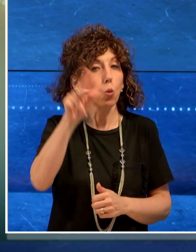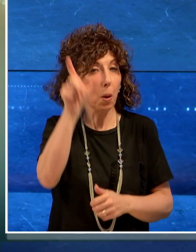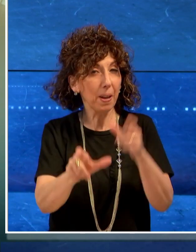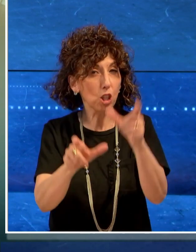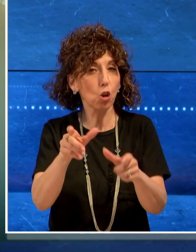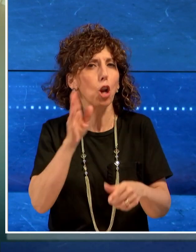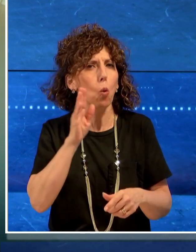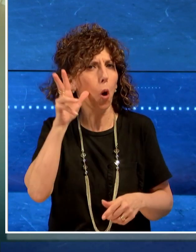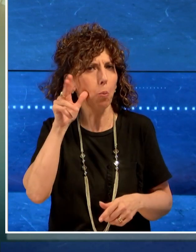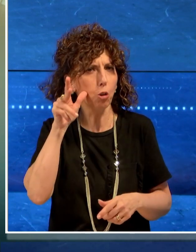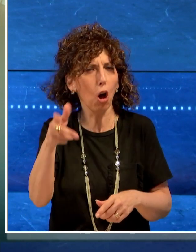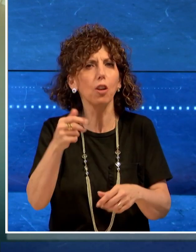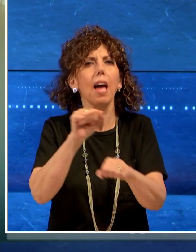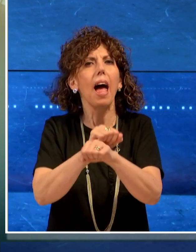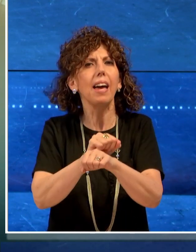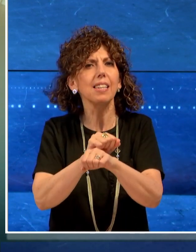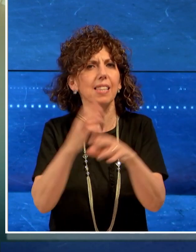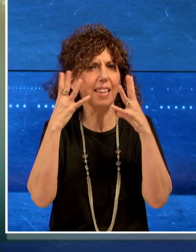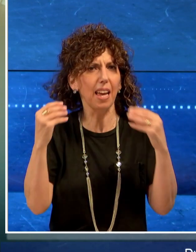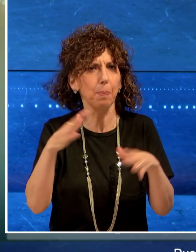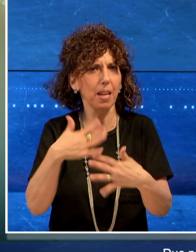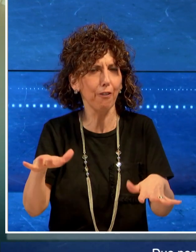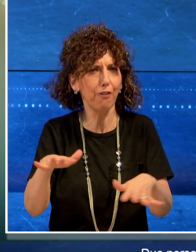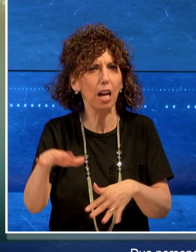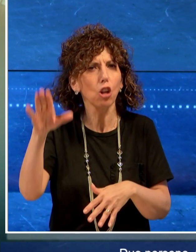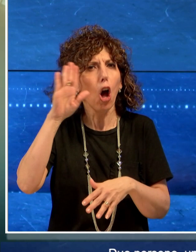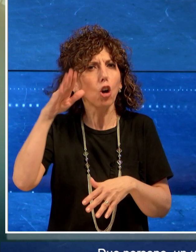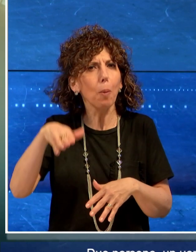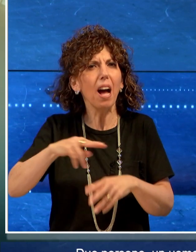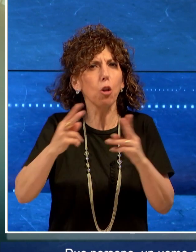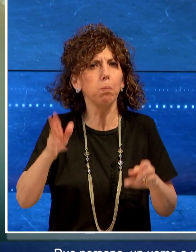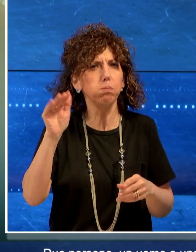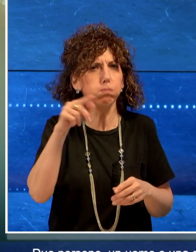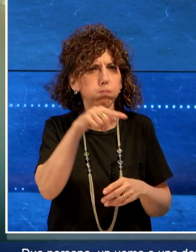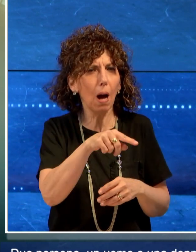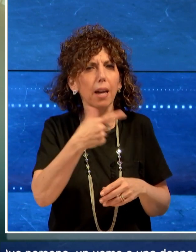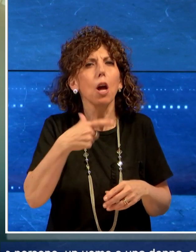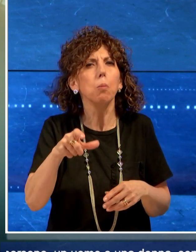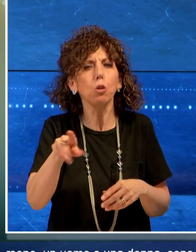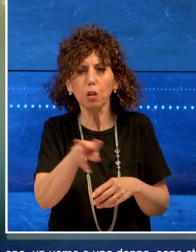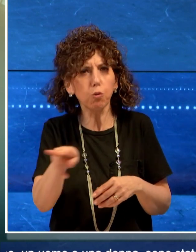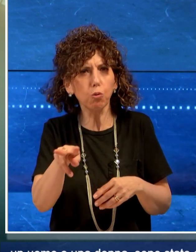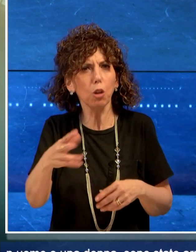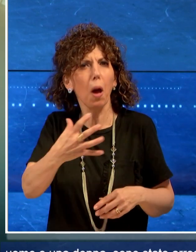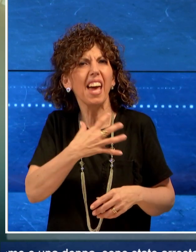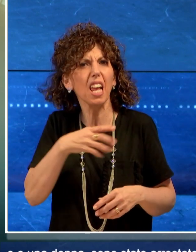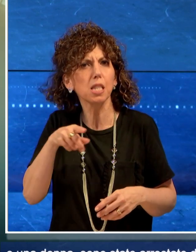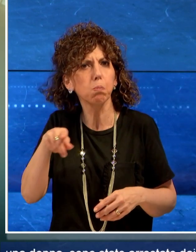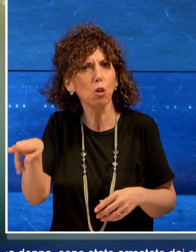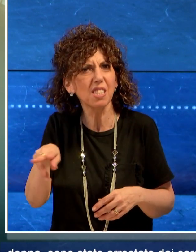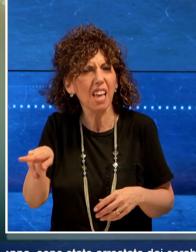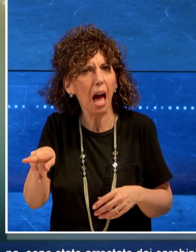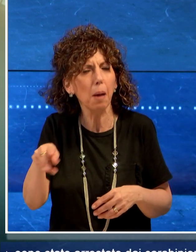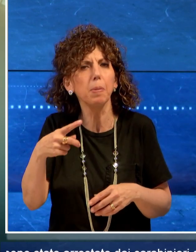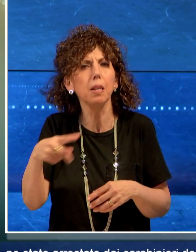uomo e una donna, sono state arrestate dai carabinieri del Comando Provinciale di Bari perché ritenute responsabili